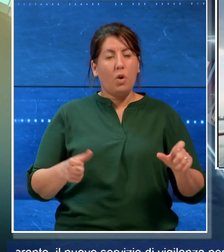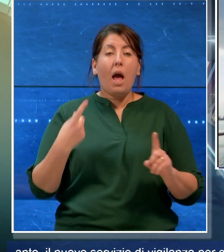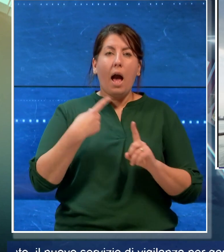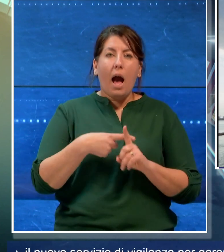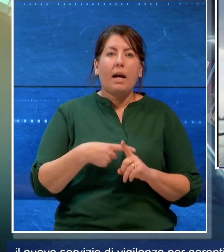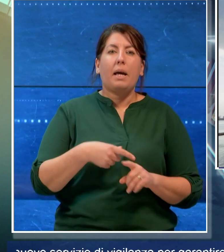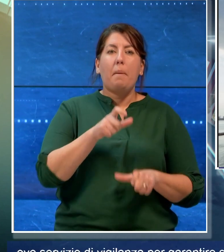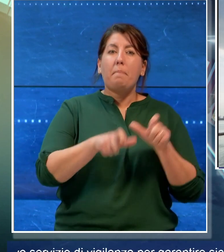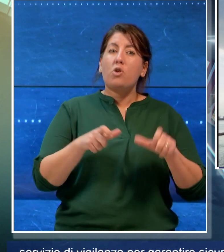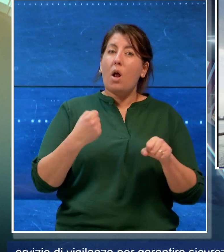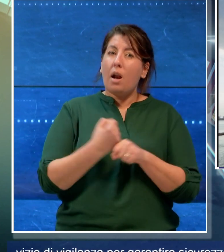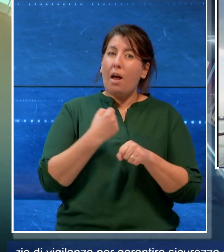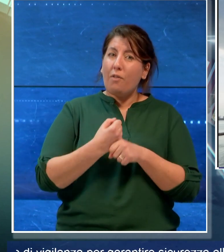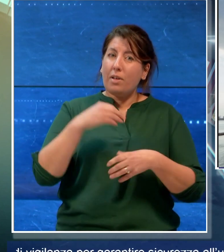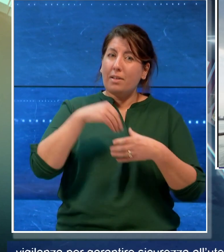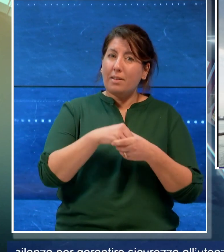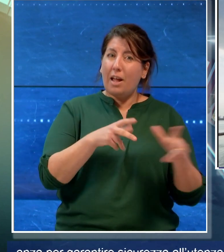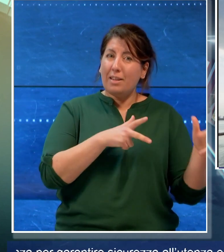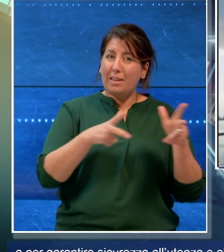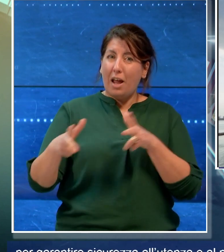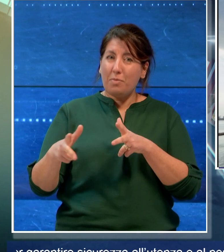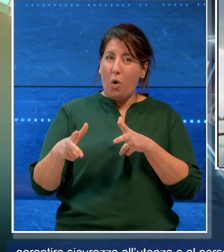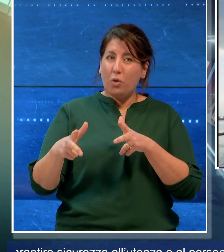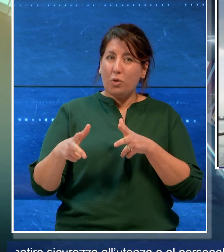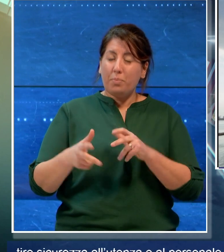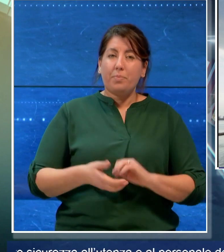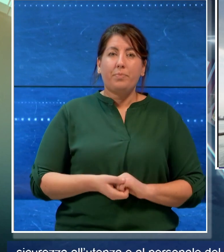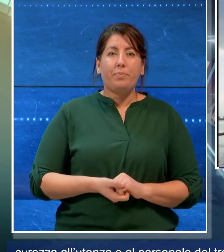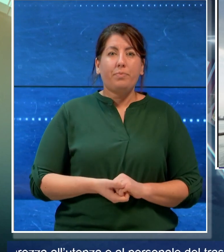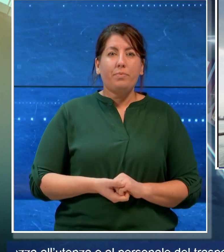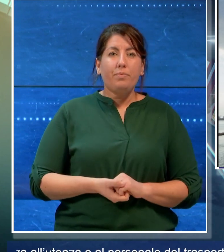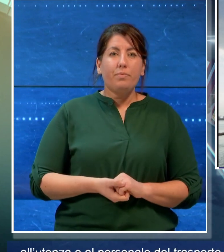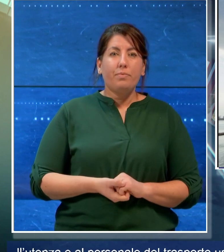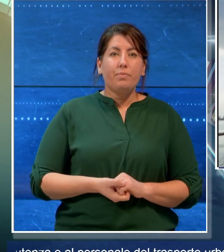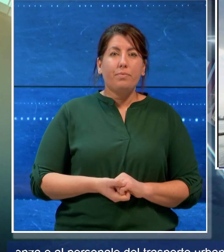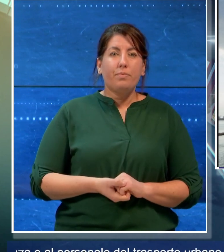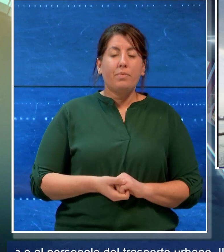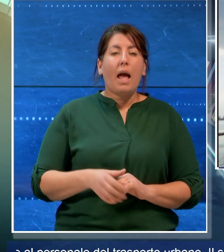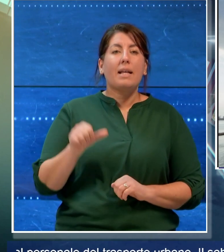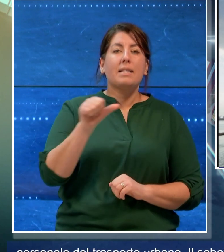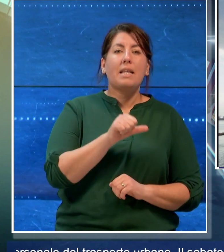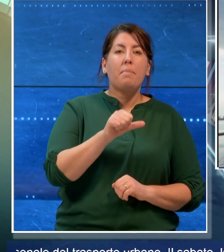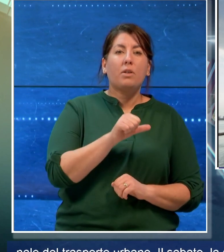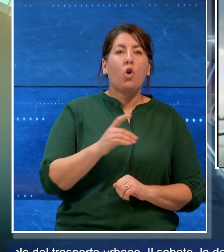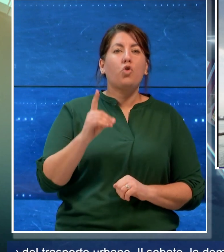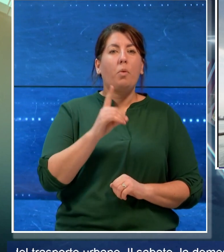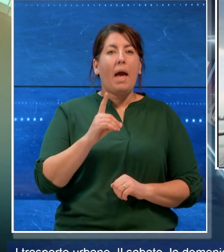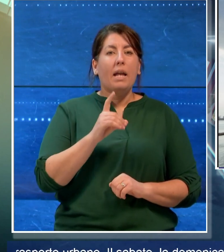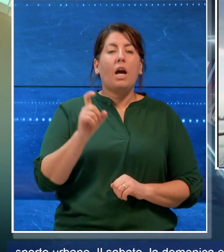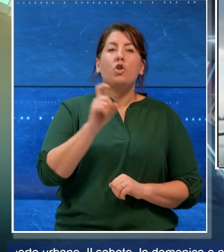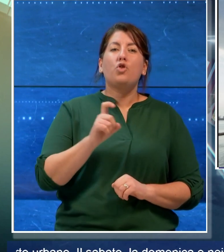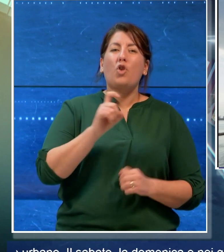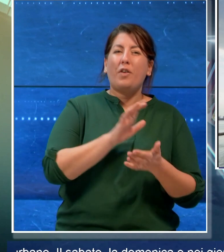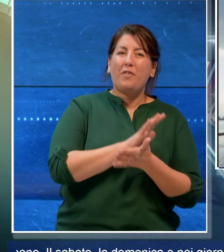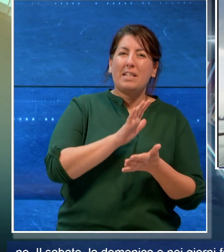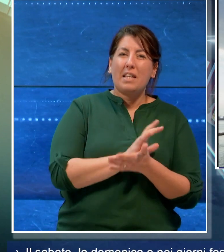personale del trasporto urbano. Il sabato la domenica e i giorni festivi